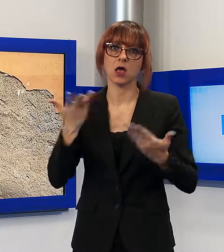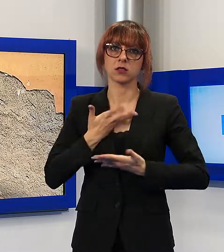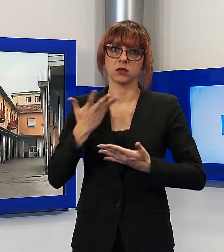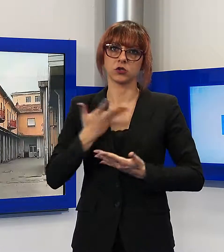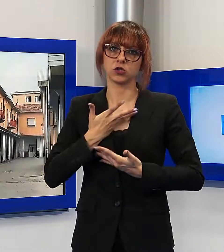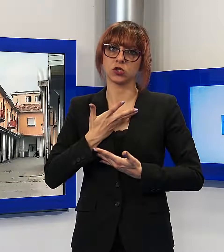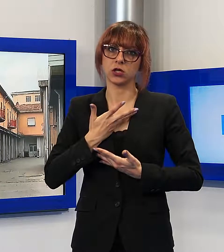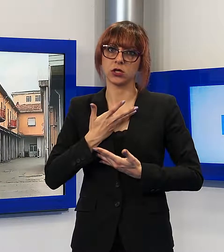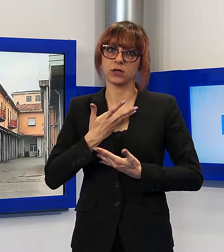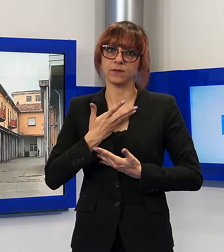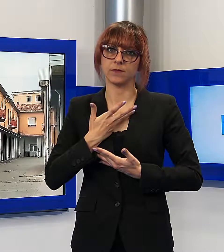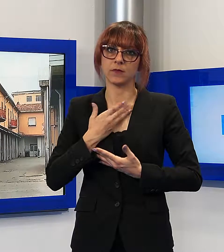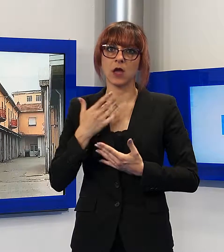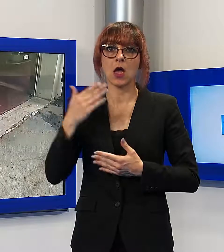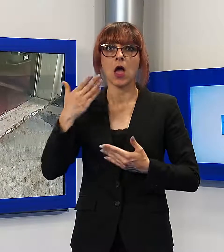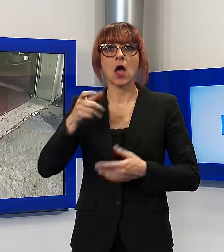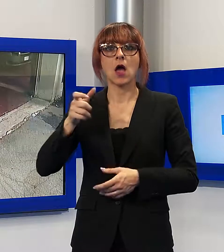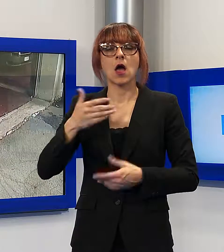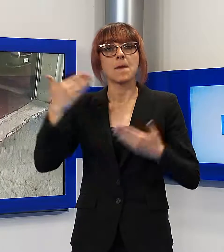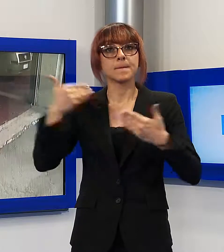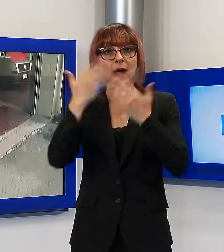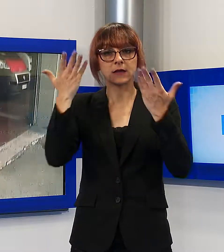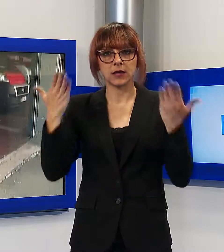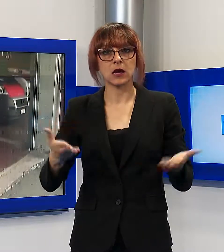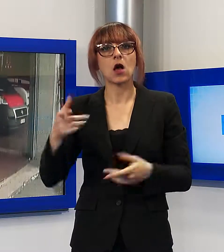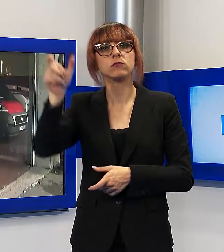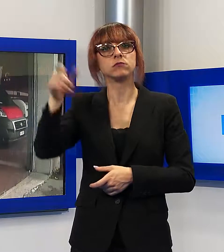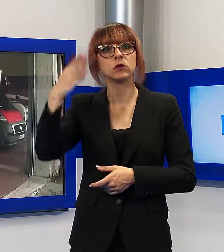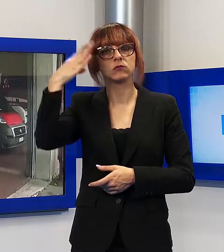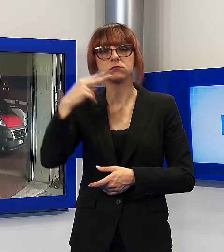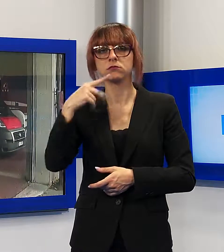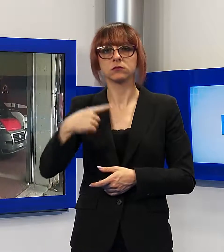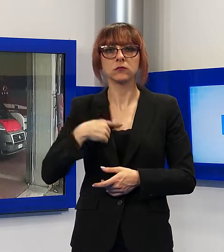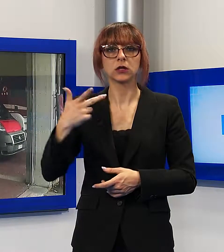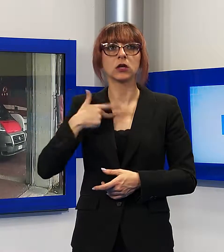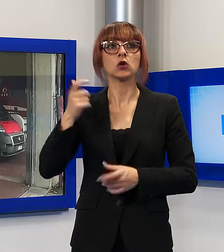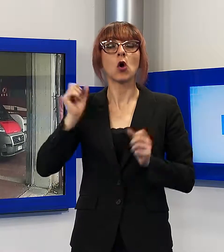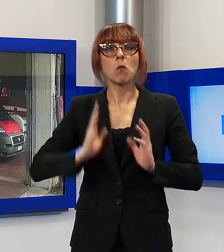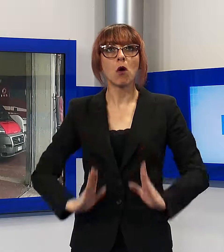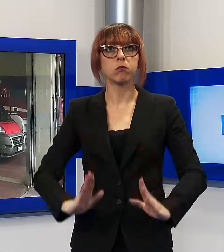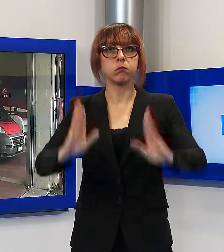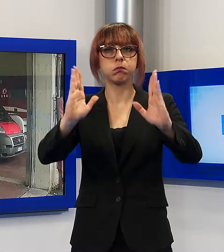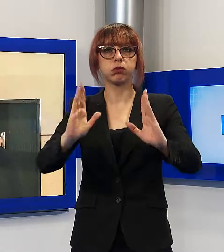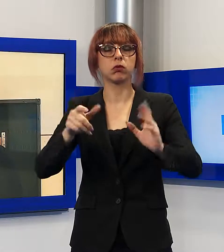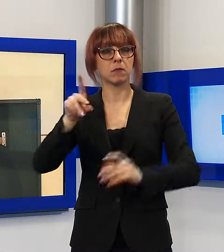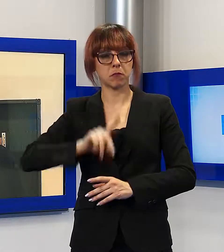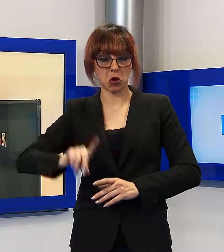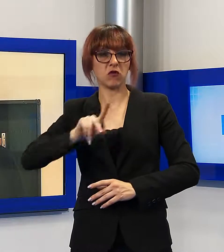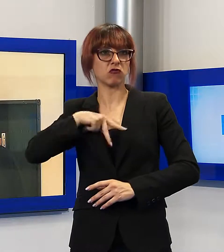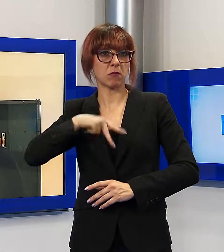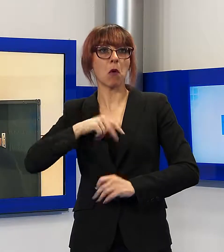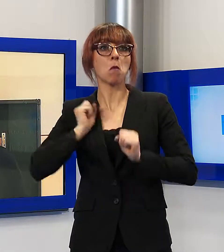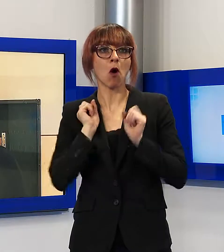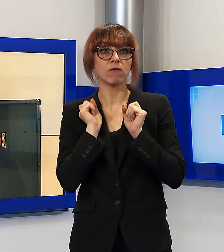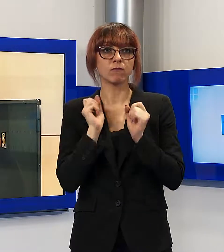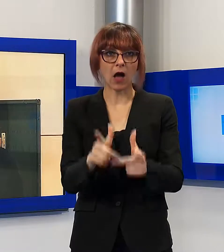il comandante questa mattina ci ha riferito che questa caserma potrebbe addirittura essere venduta dalla provincia, ecco io invito